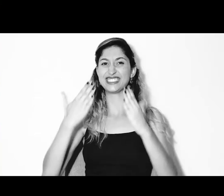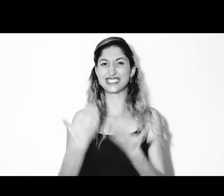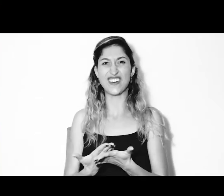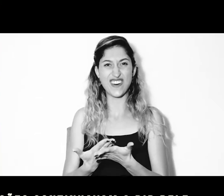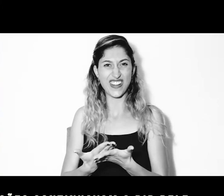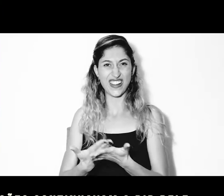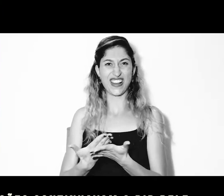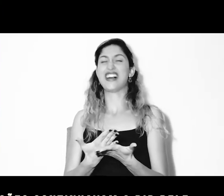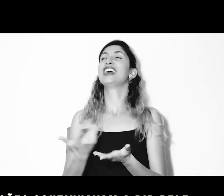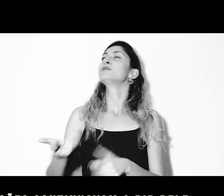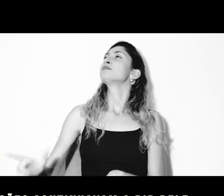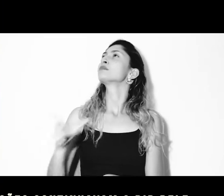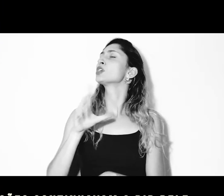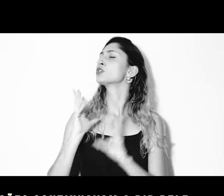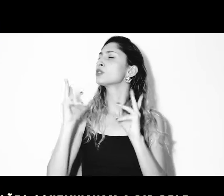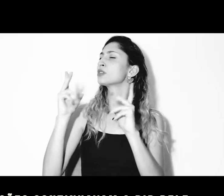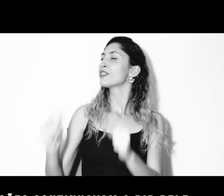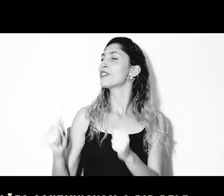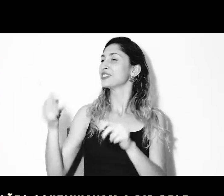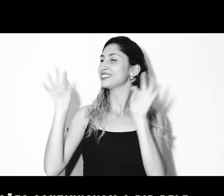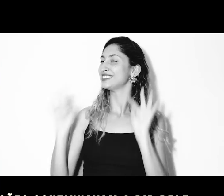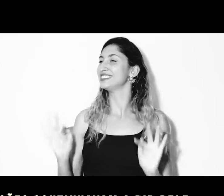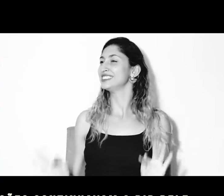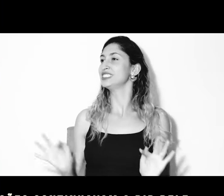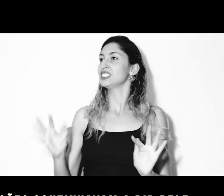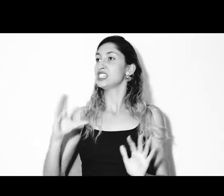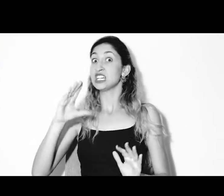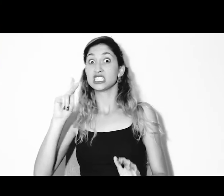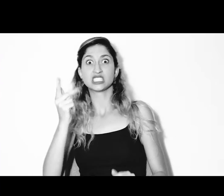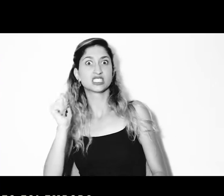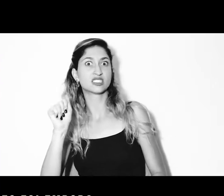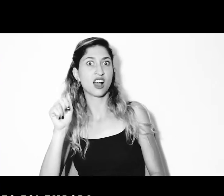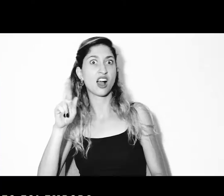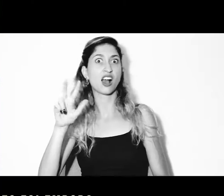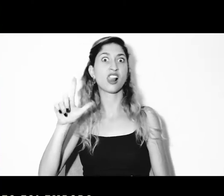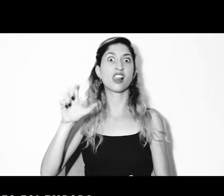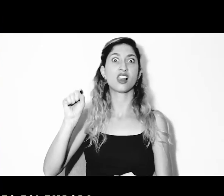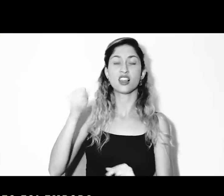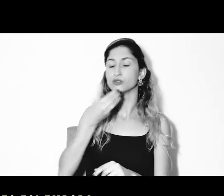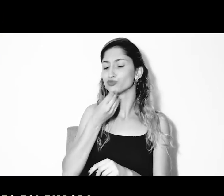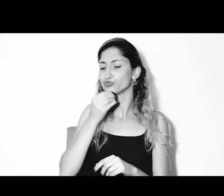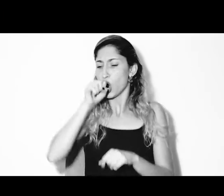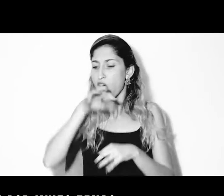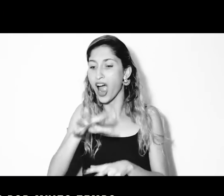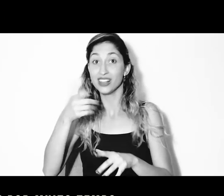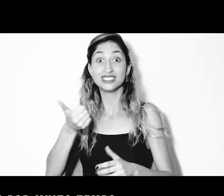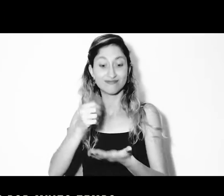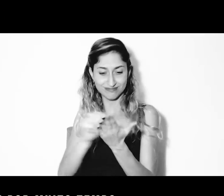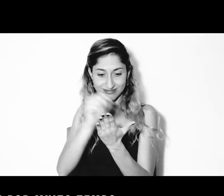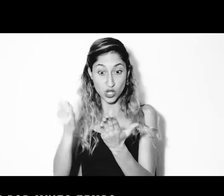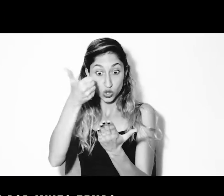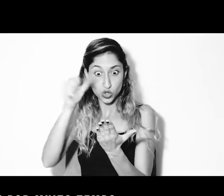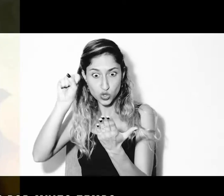Como os outros dragões continuavam a rir dele, Charles foi embora. Caminhou por muito tempo